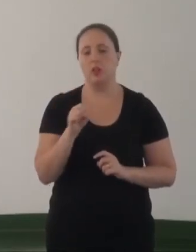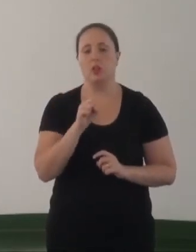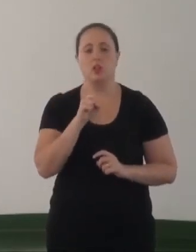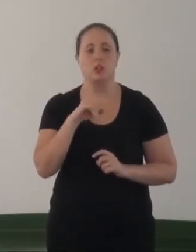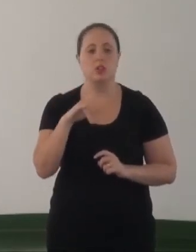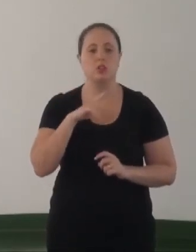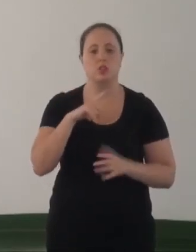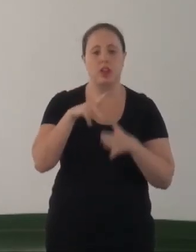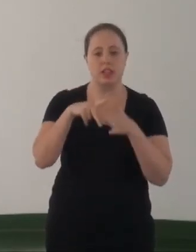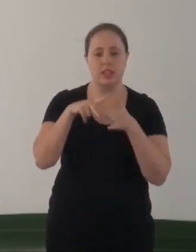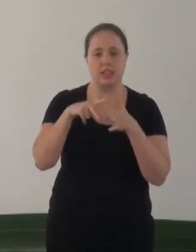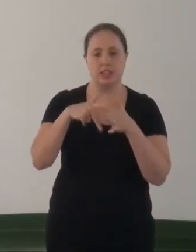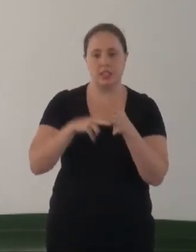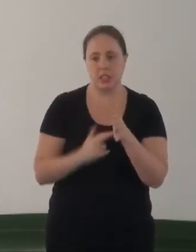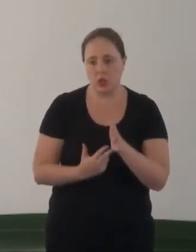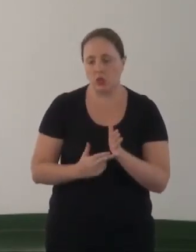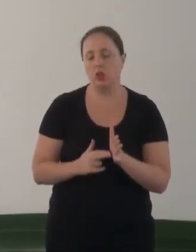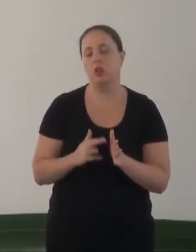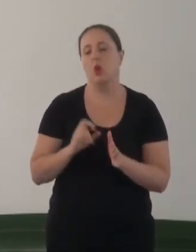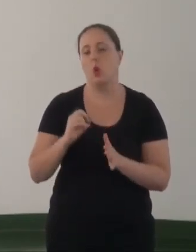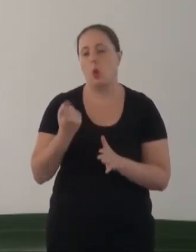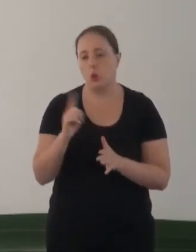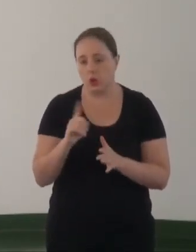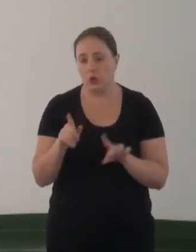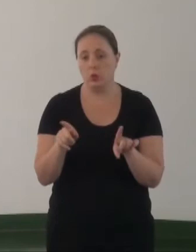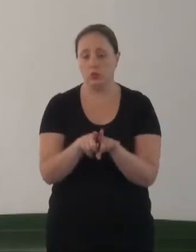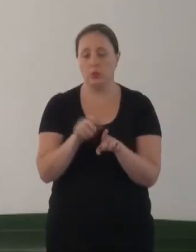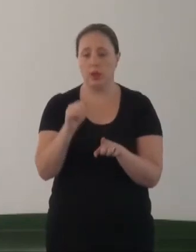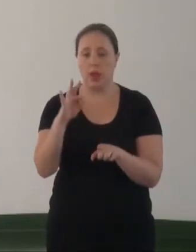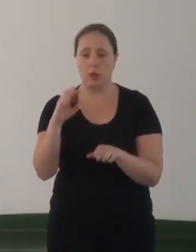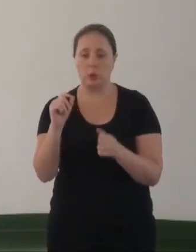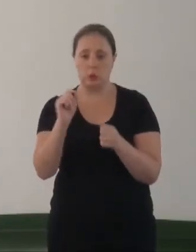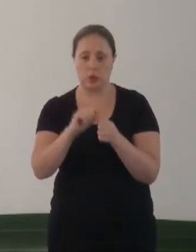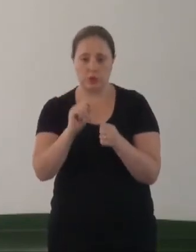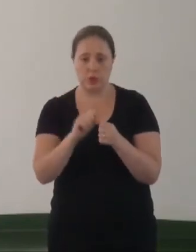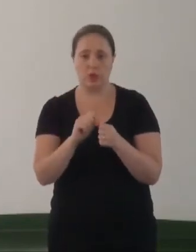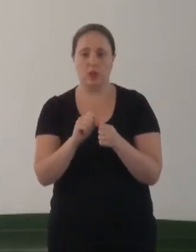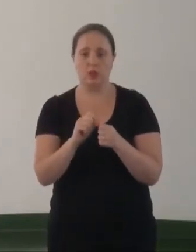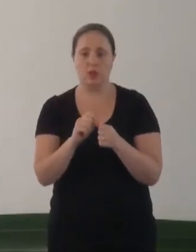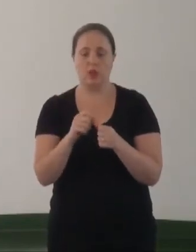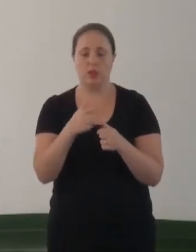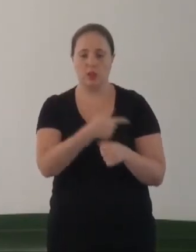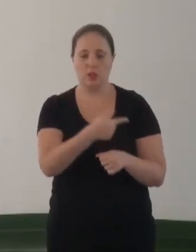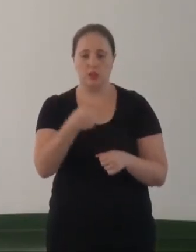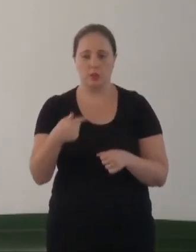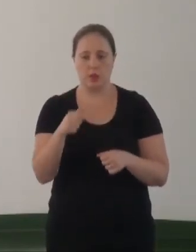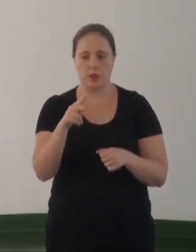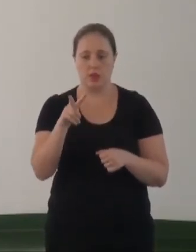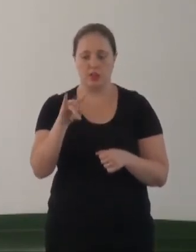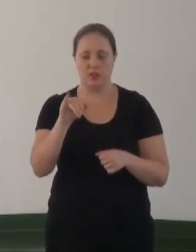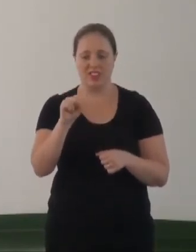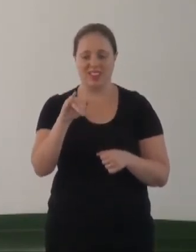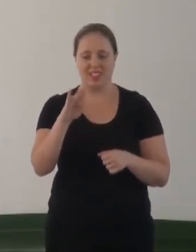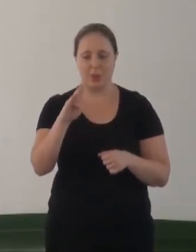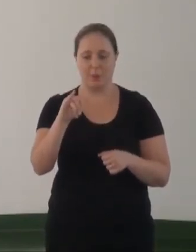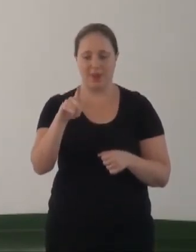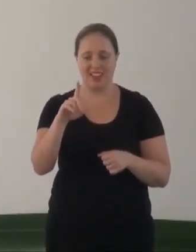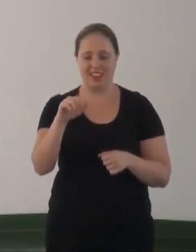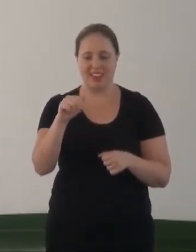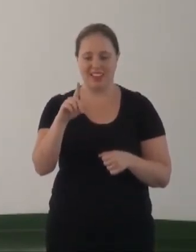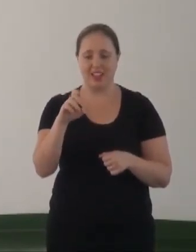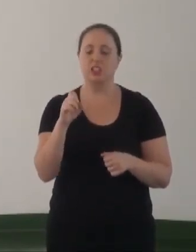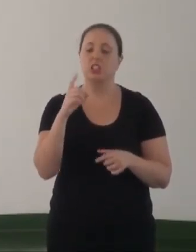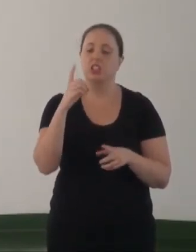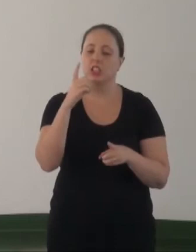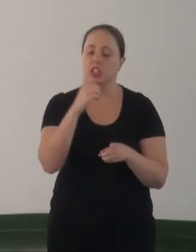cirurgia de transgenitalização, ato a ser realizado por ocresião da Semana da Visibilidade Trans, que ocorre o dia